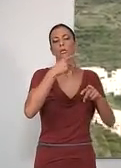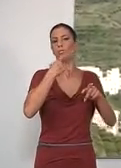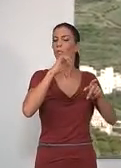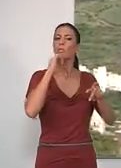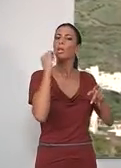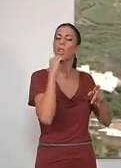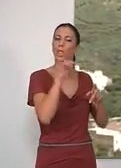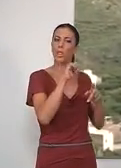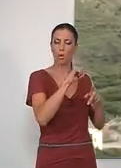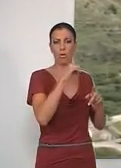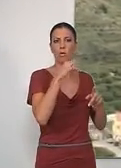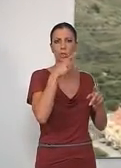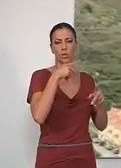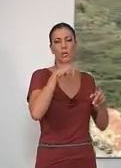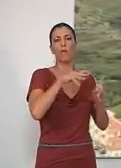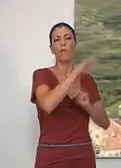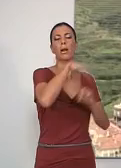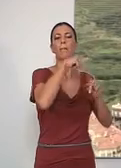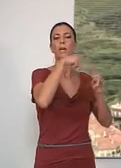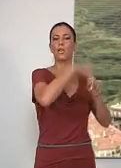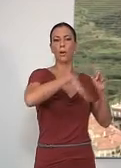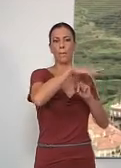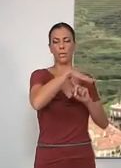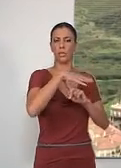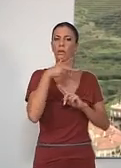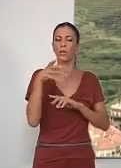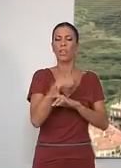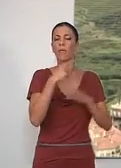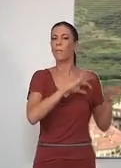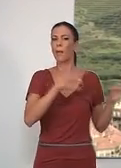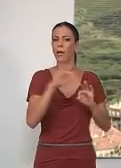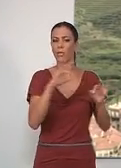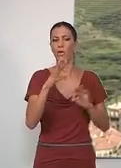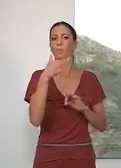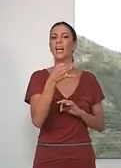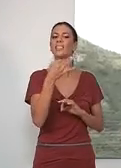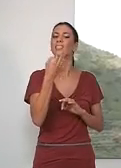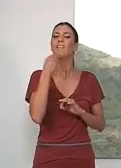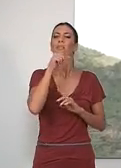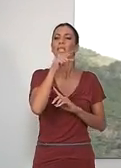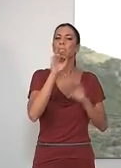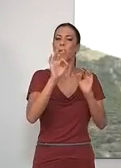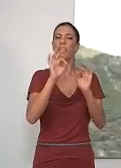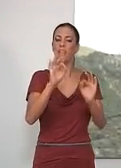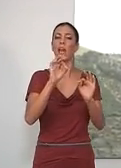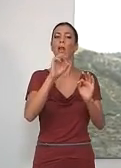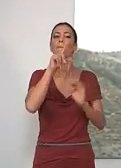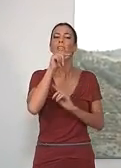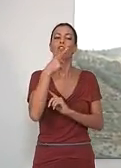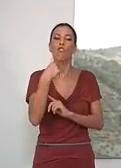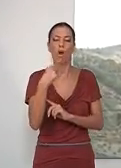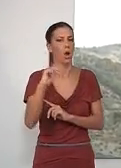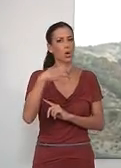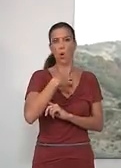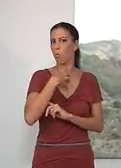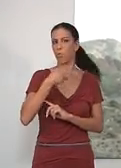colectivo entiende que lejos de organizar y mejorar la planificación de la temporada, atenta contra la conservación de la Perdiz